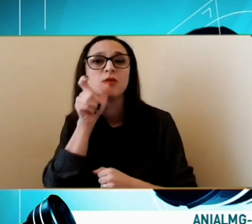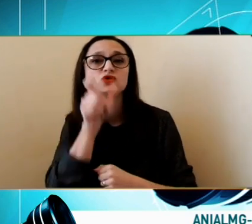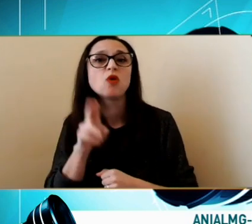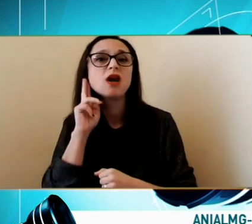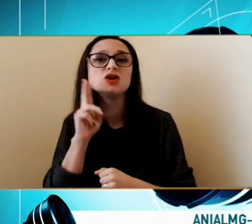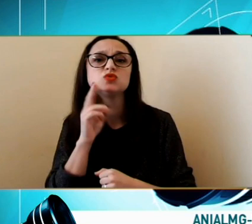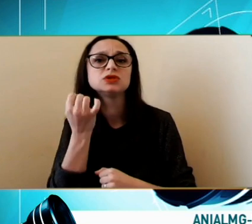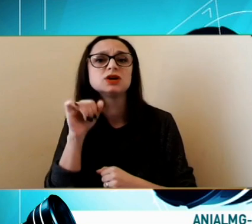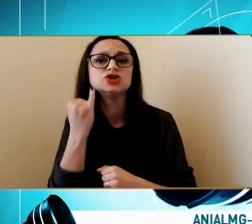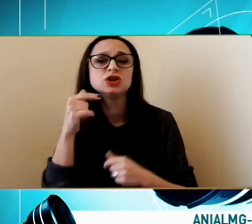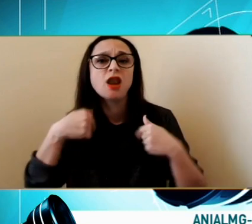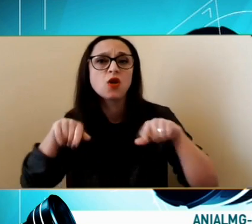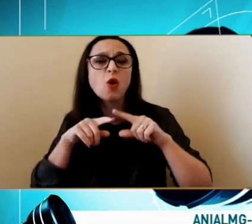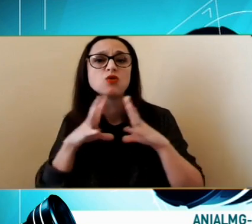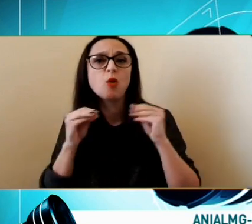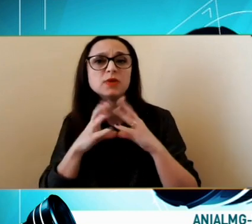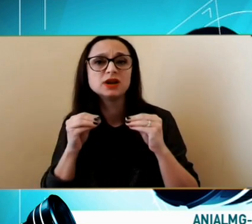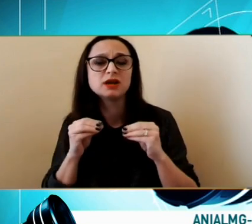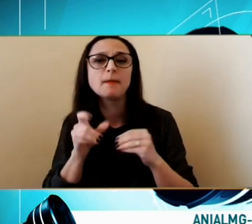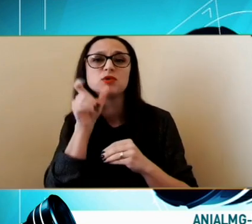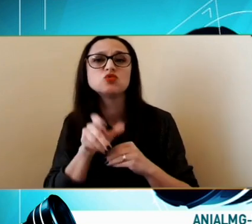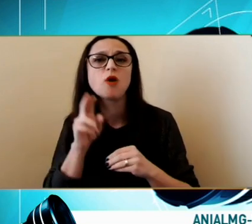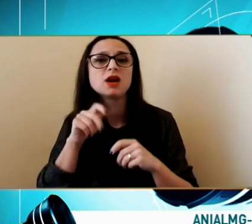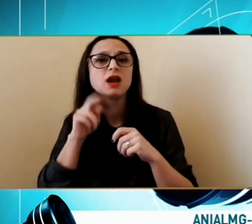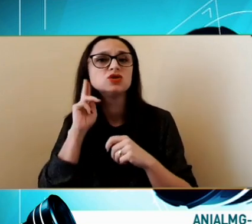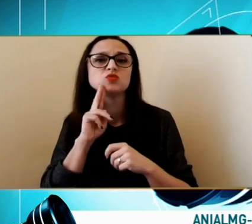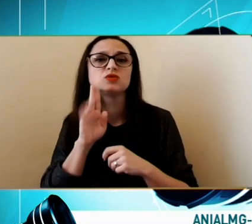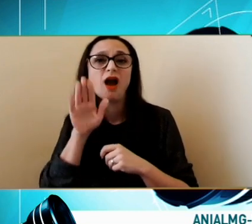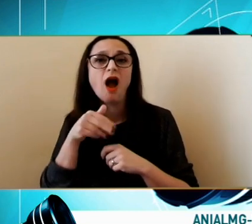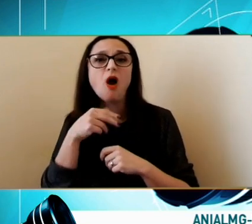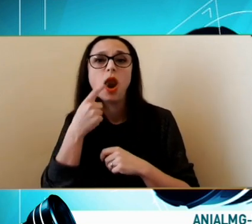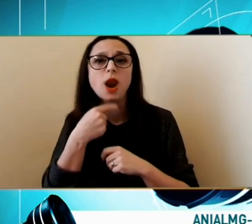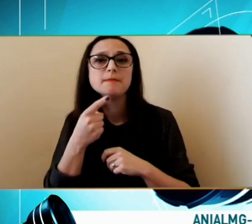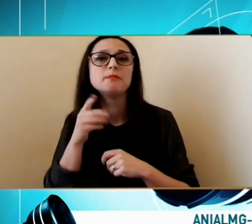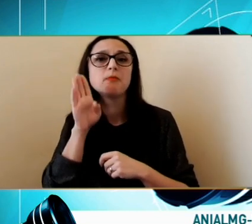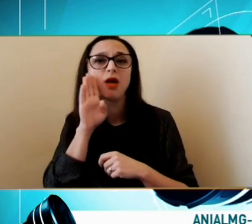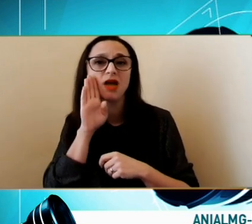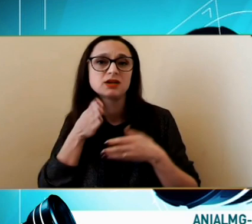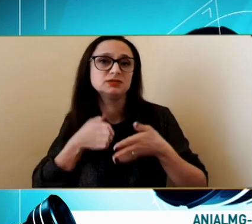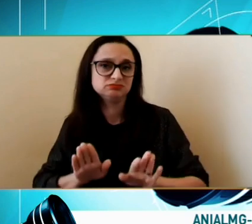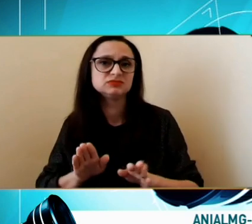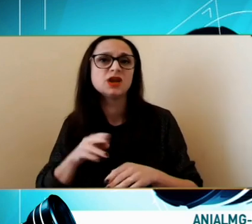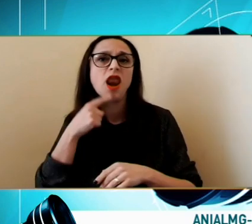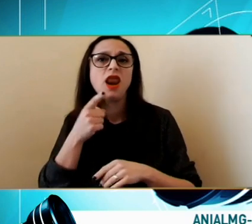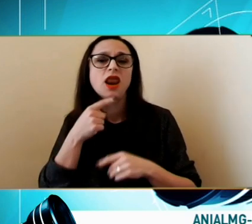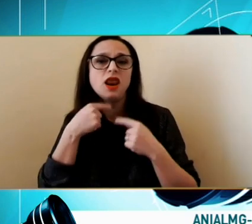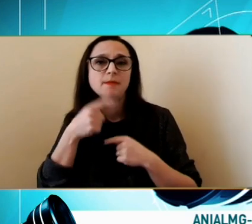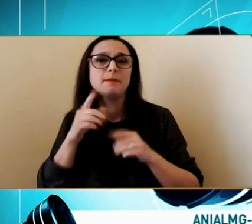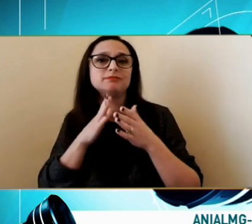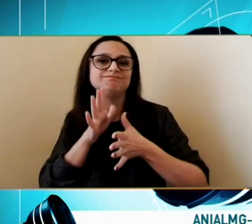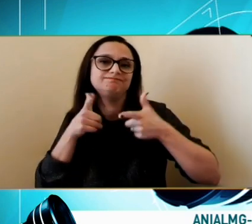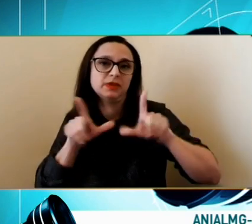În România Persoanele surte Au că și limba maternă Limba semnelor Și atunci Ne-am gândit Că la